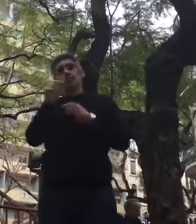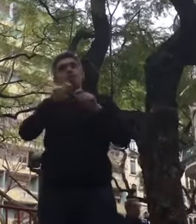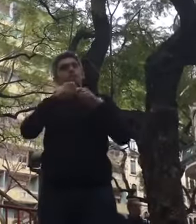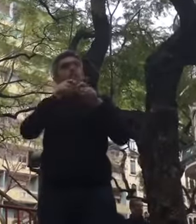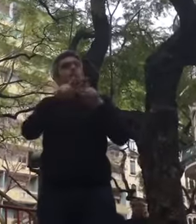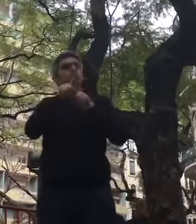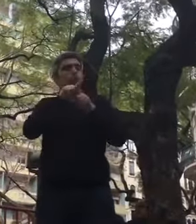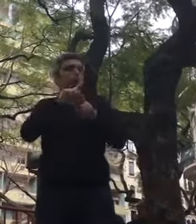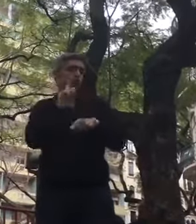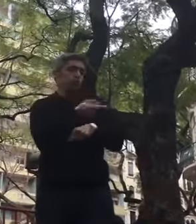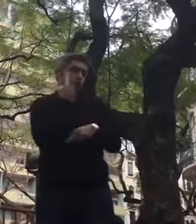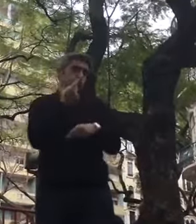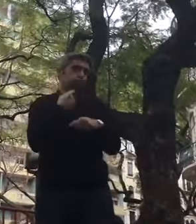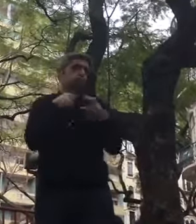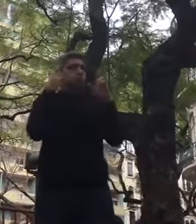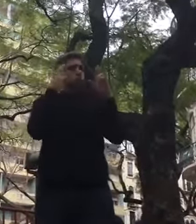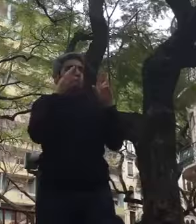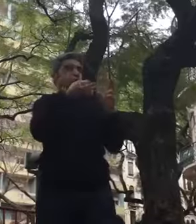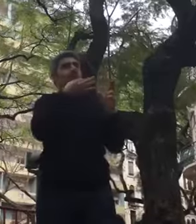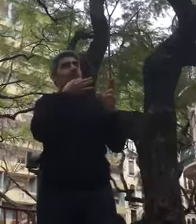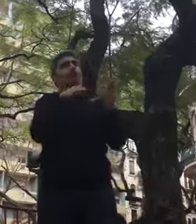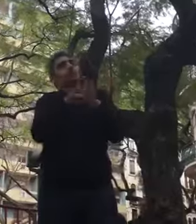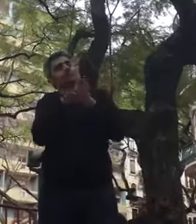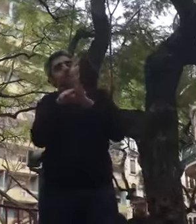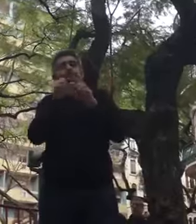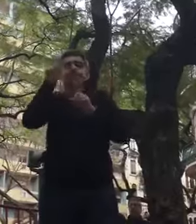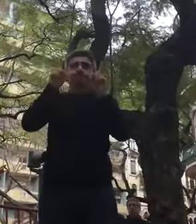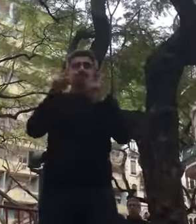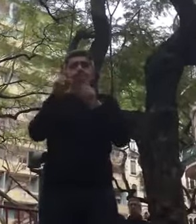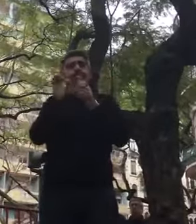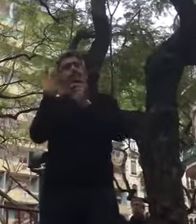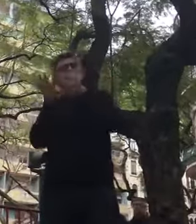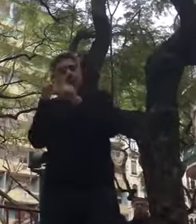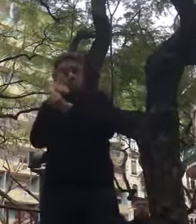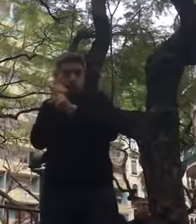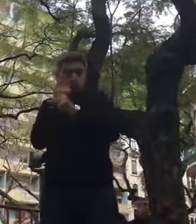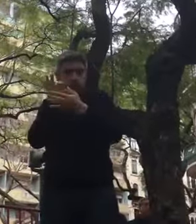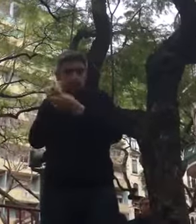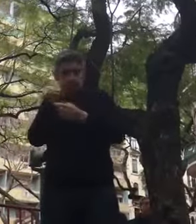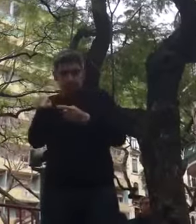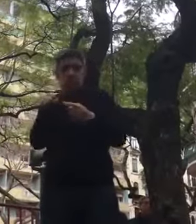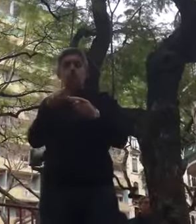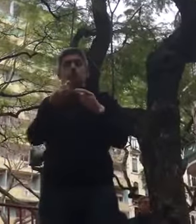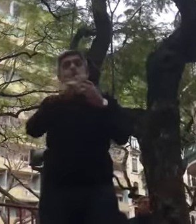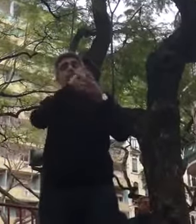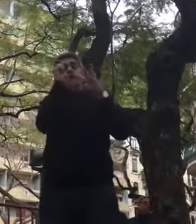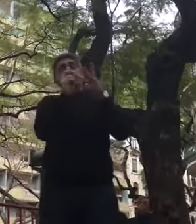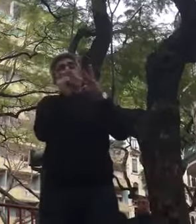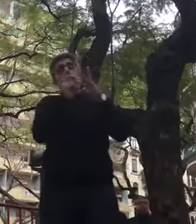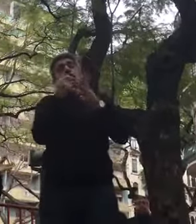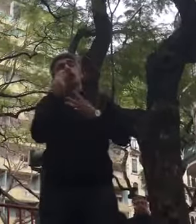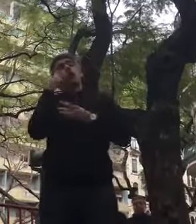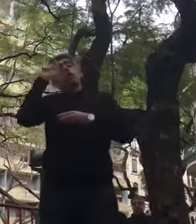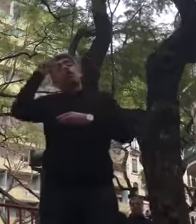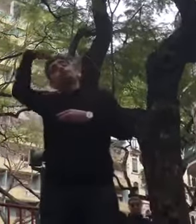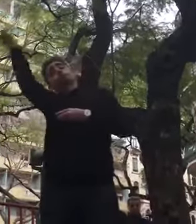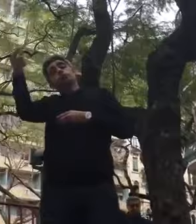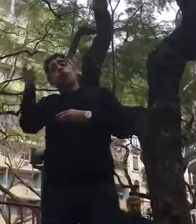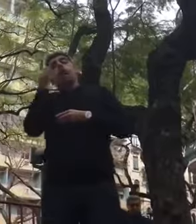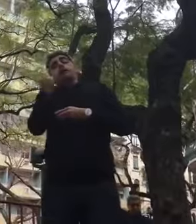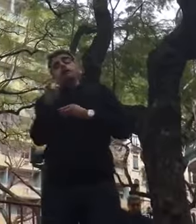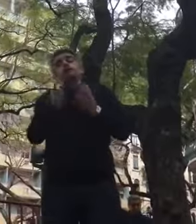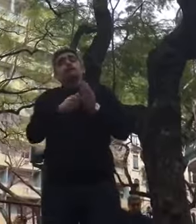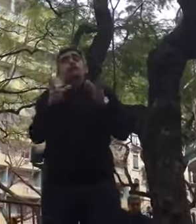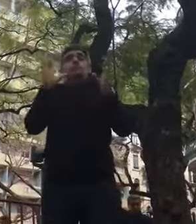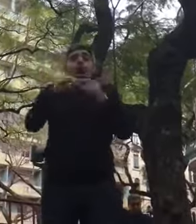possam falar sobre isso. E, em terceiro lugar, iremos depois ver o que é necessário fazer. E isto agora,